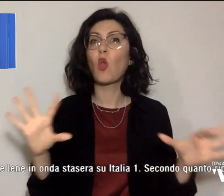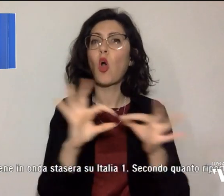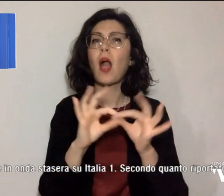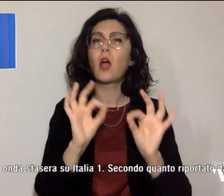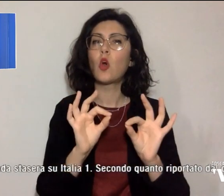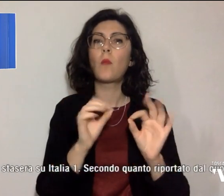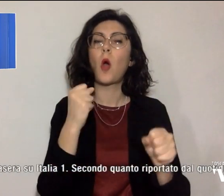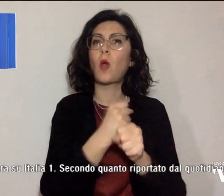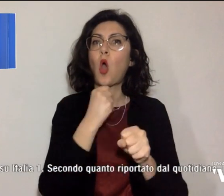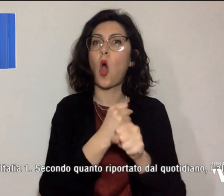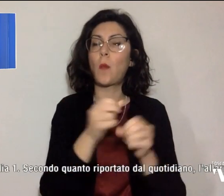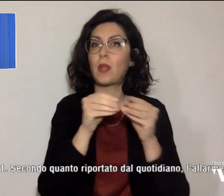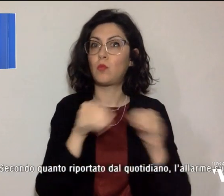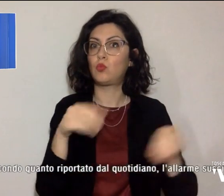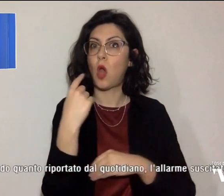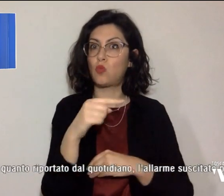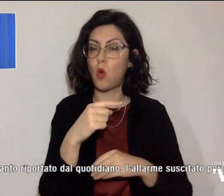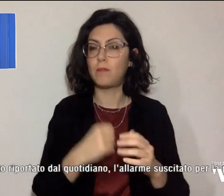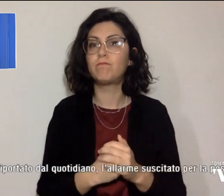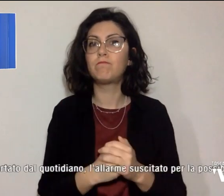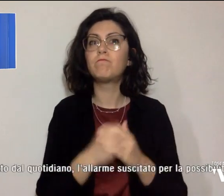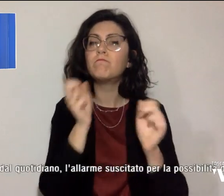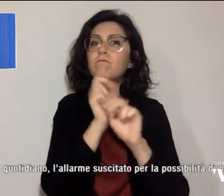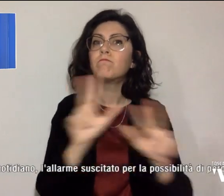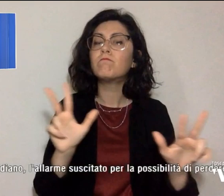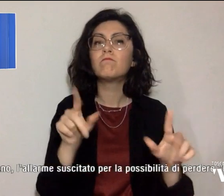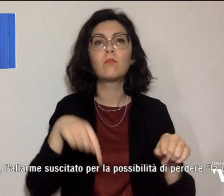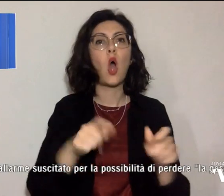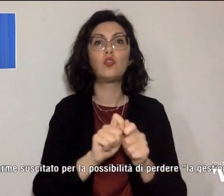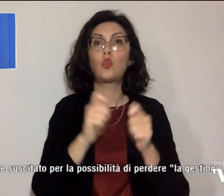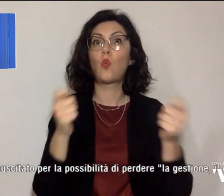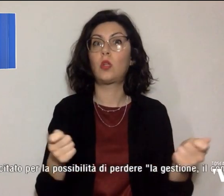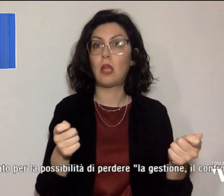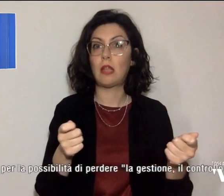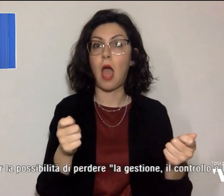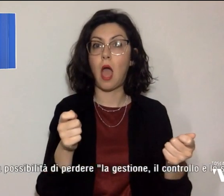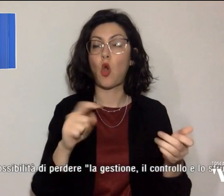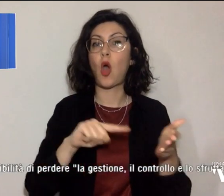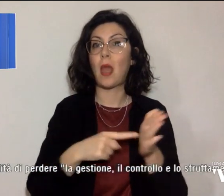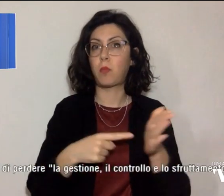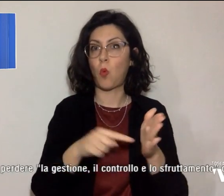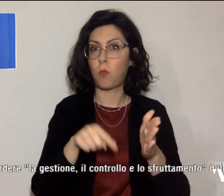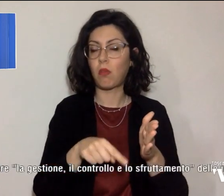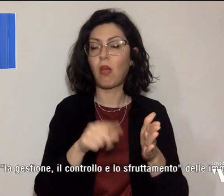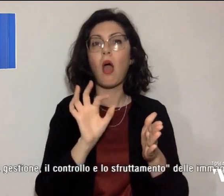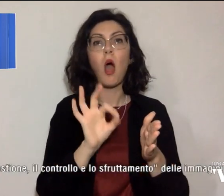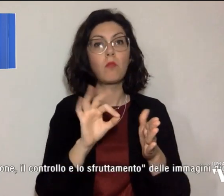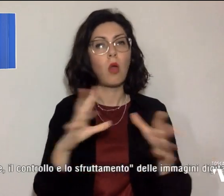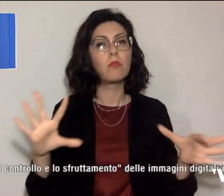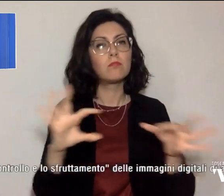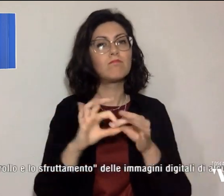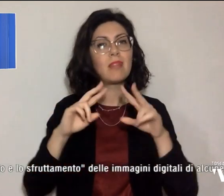Museo. A riportarlo oggi il quotidiano La Repubblica, citando un'inchiesta delle